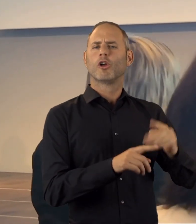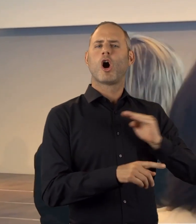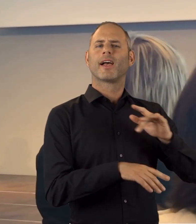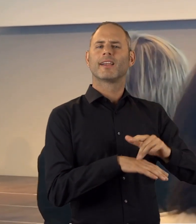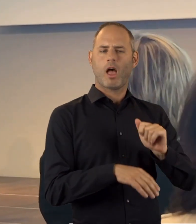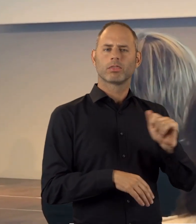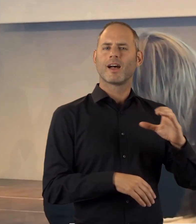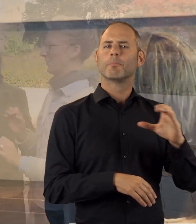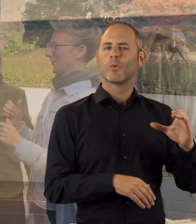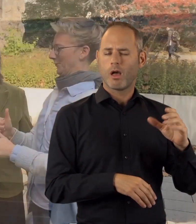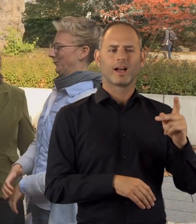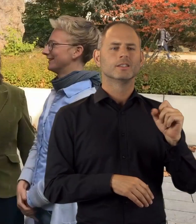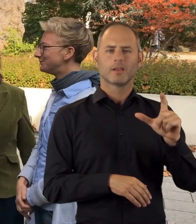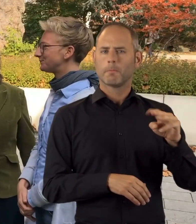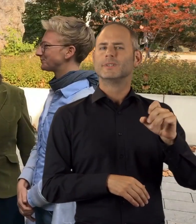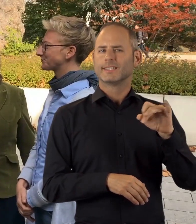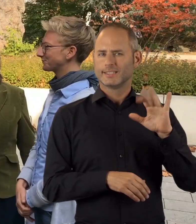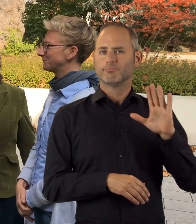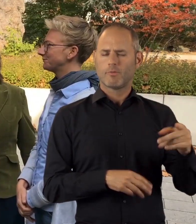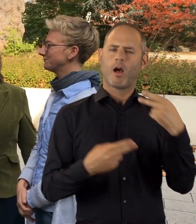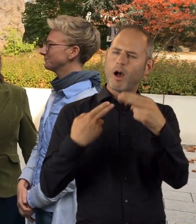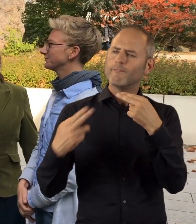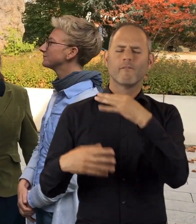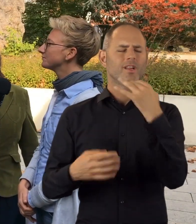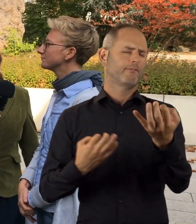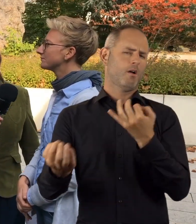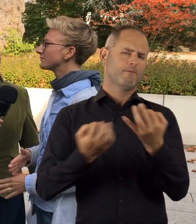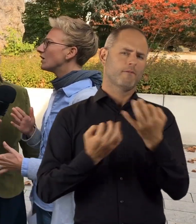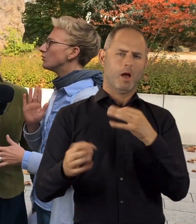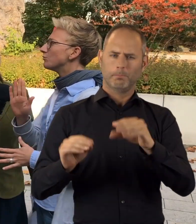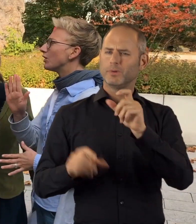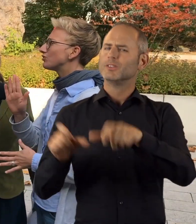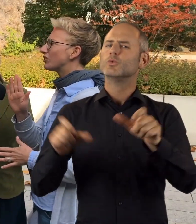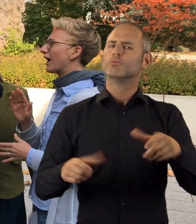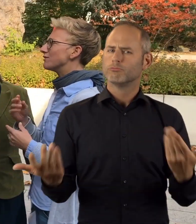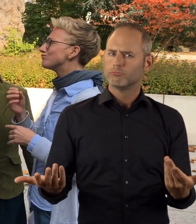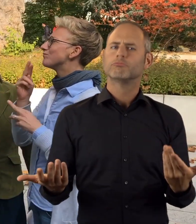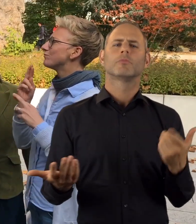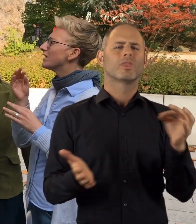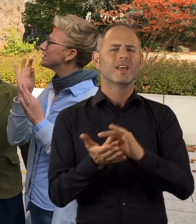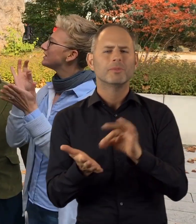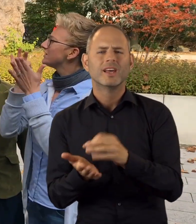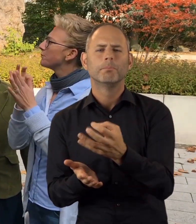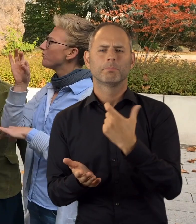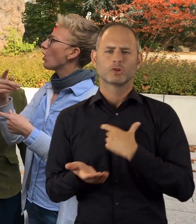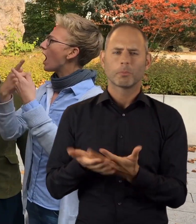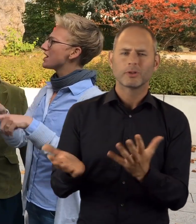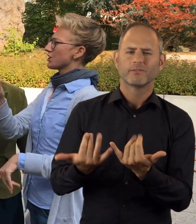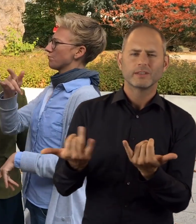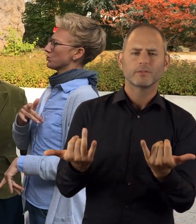Kollegin Anna Cebula vom KSL MSI beantworteten zudem viele Fragen der Besucherinnen und Besucher und gaben Tipps rund um das